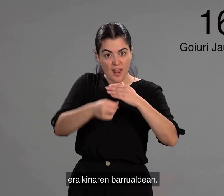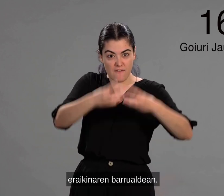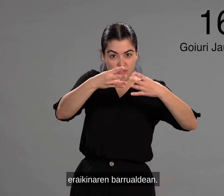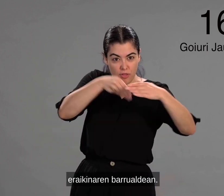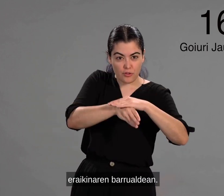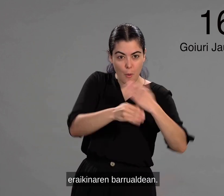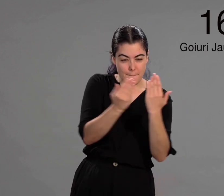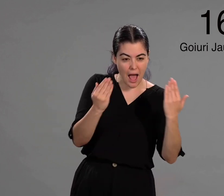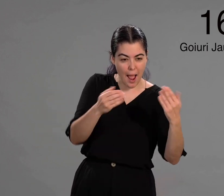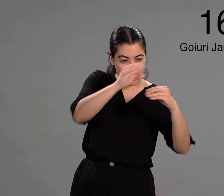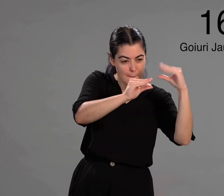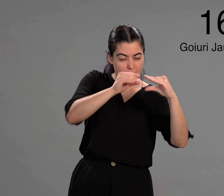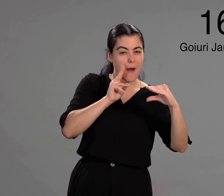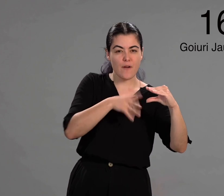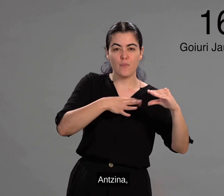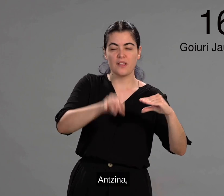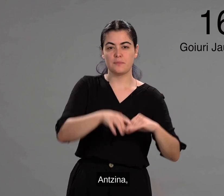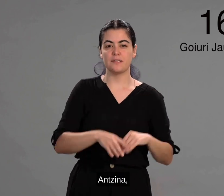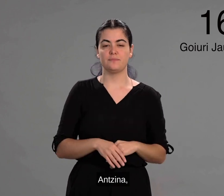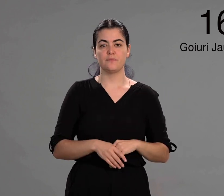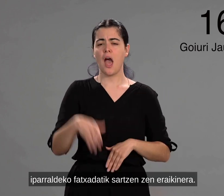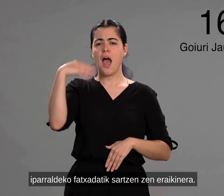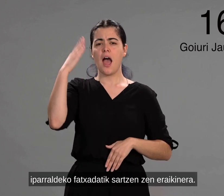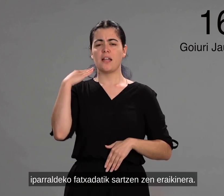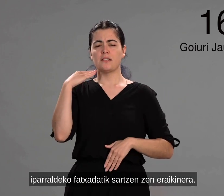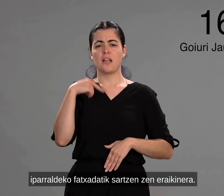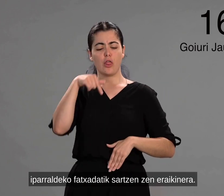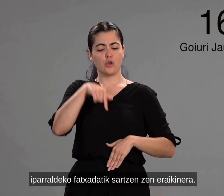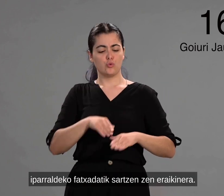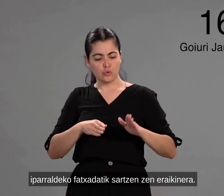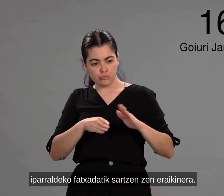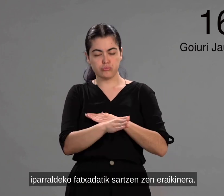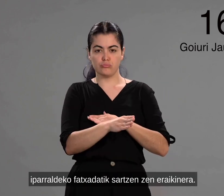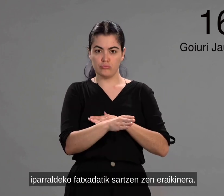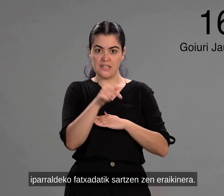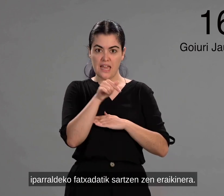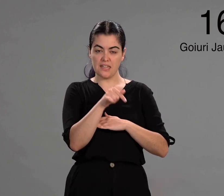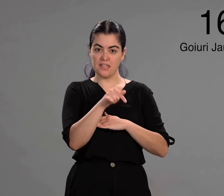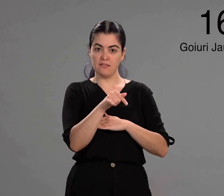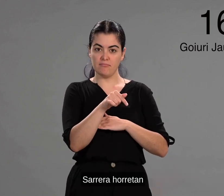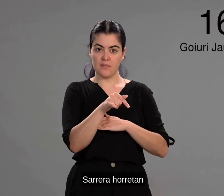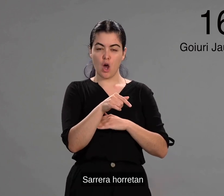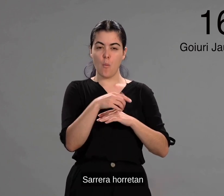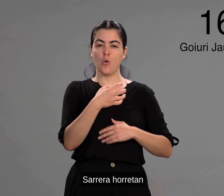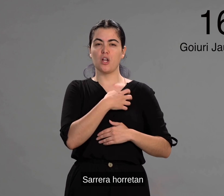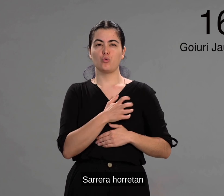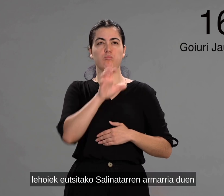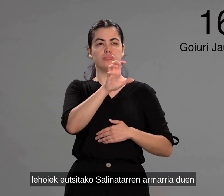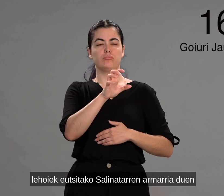barrualdean. Antzina, iparraldeko fatxadatik sartzen zen eraikinera. Sarrera horretan, lehoiek